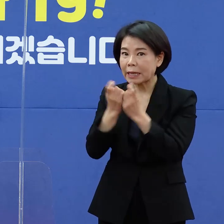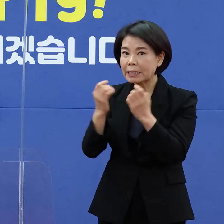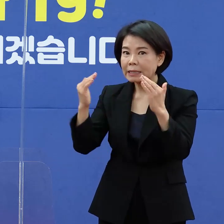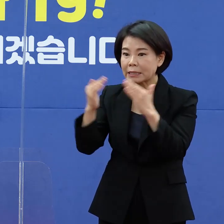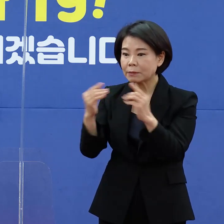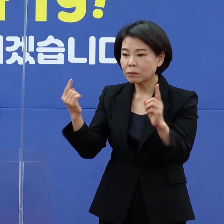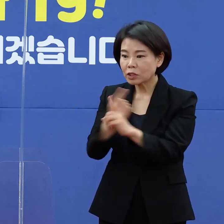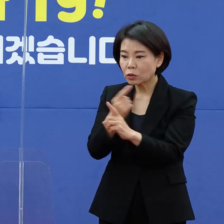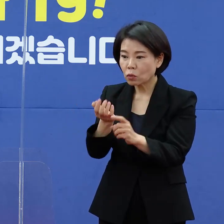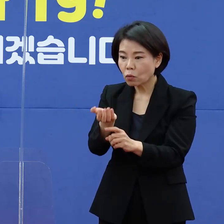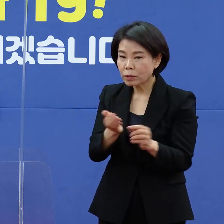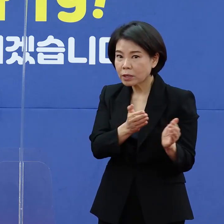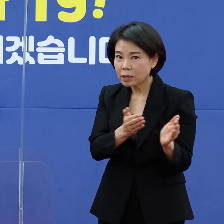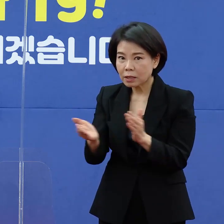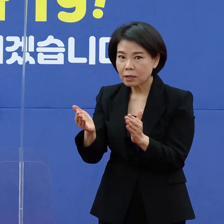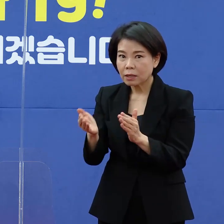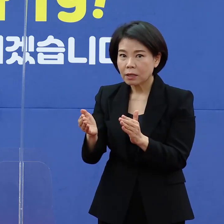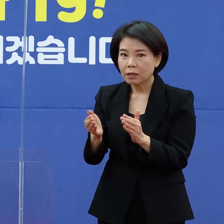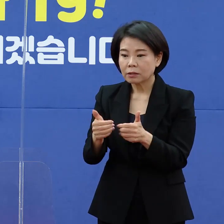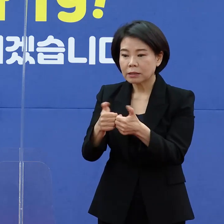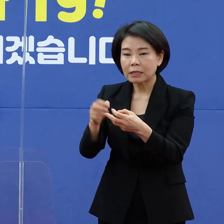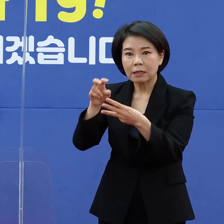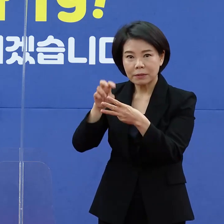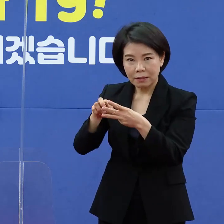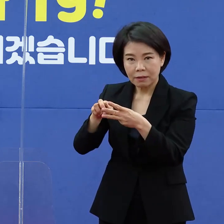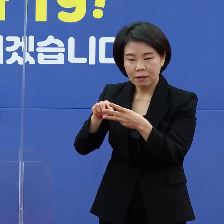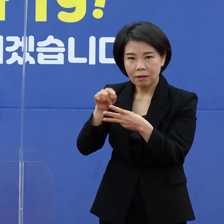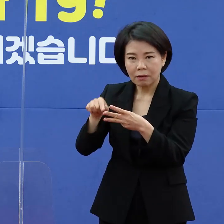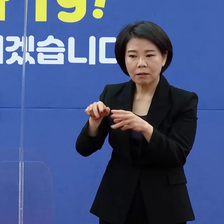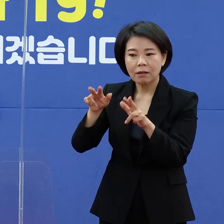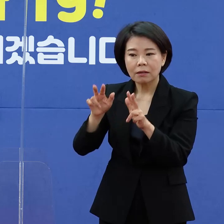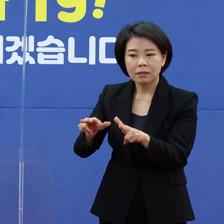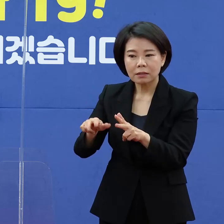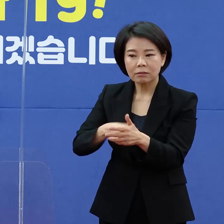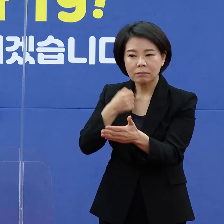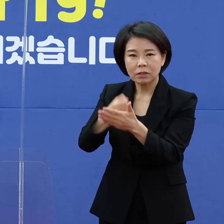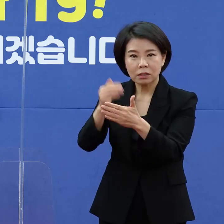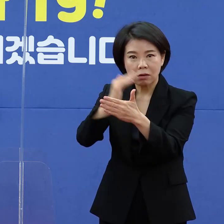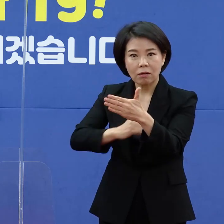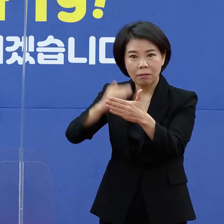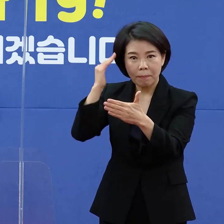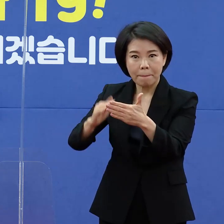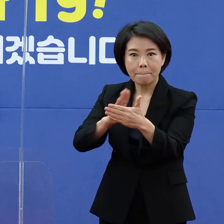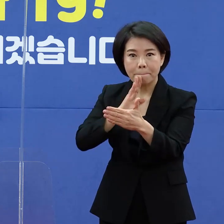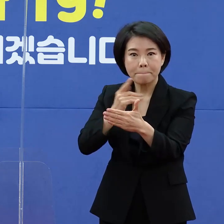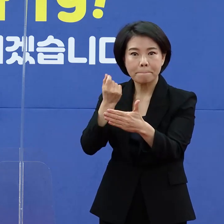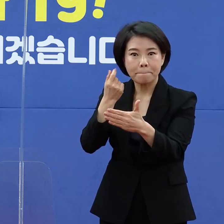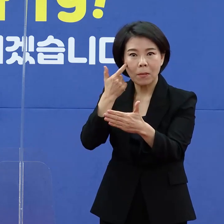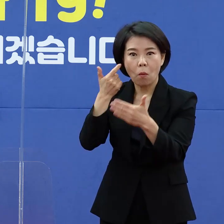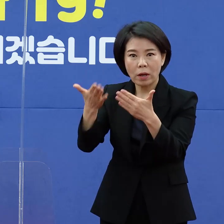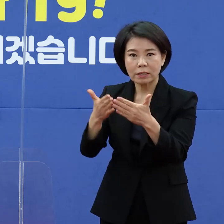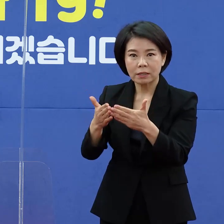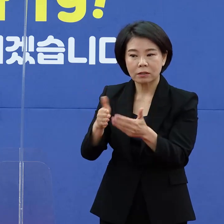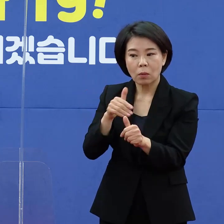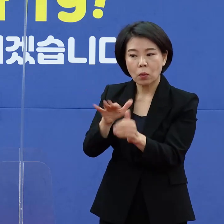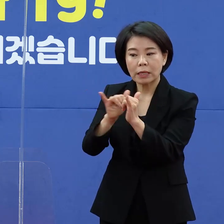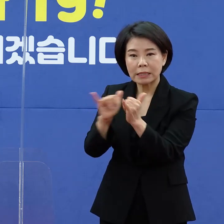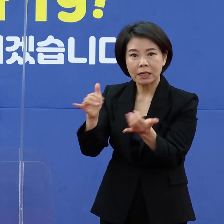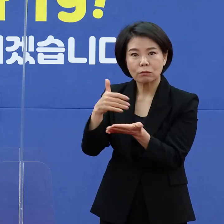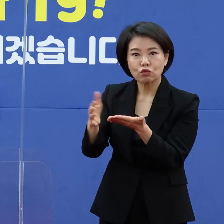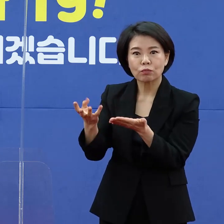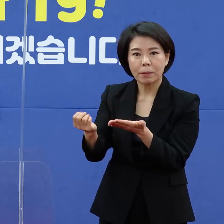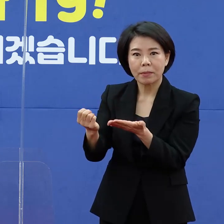대리아 재택관리지원상담센터는 현재 지정된 것인지 배치된 인원은 몇 명인지